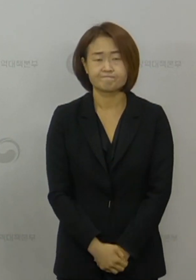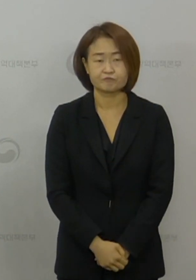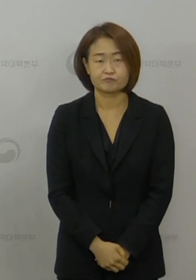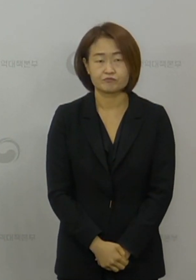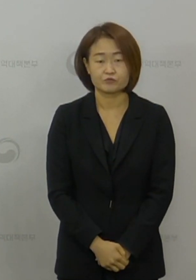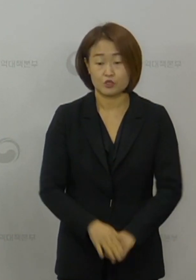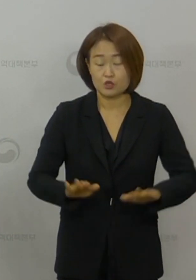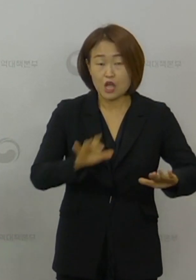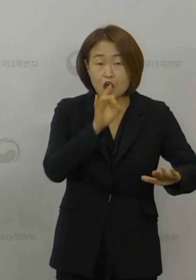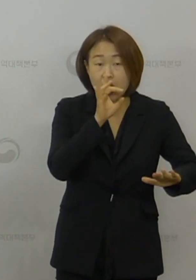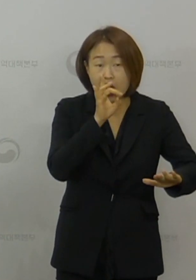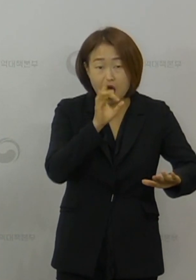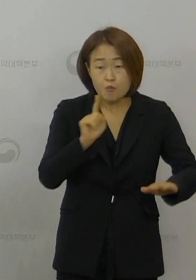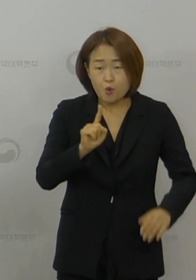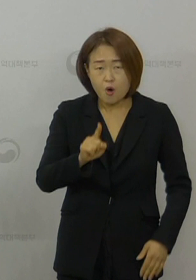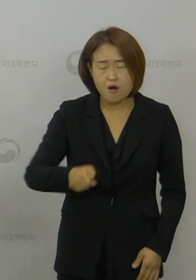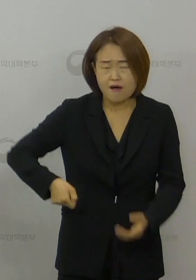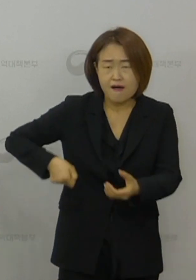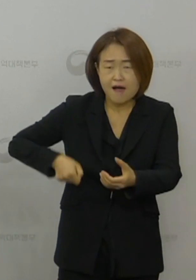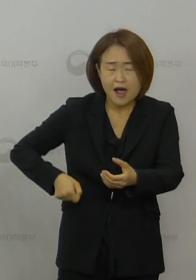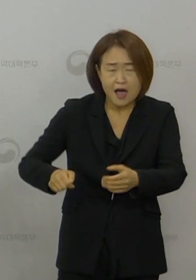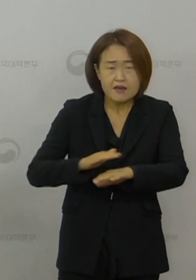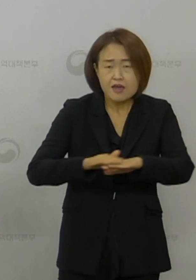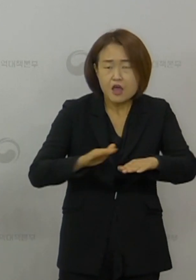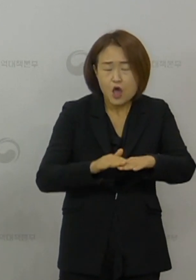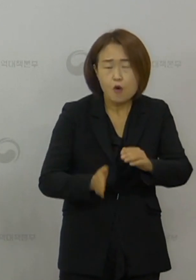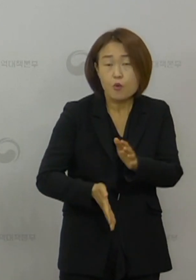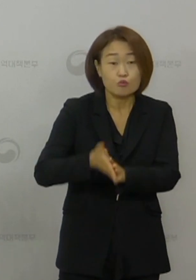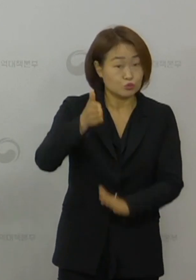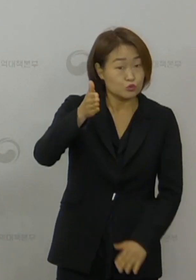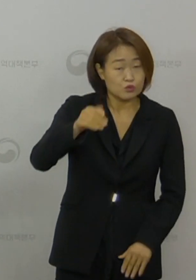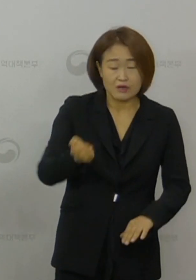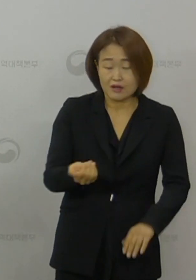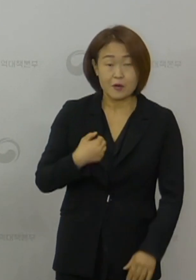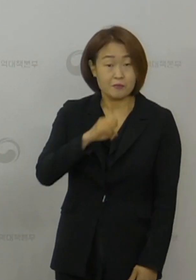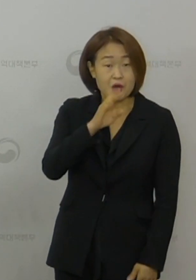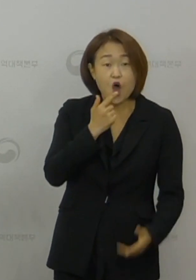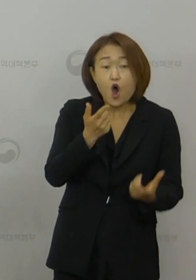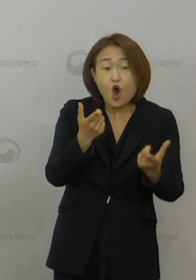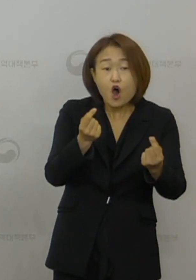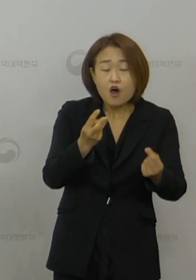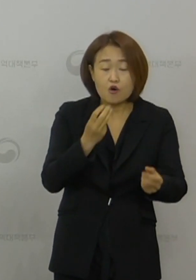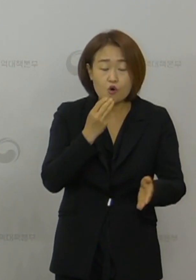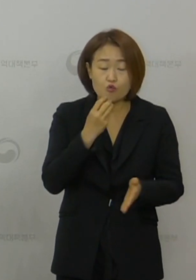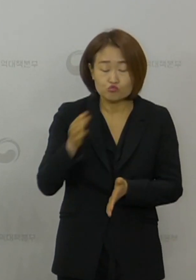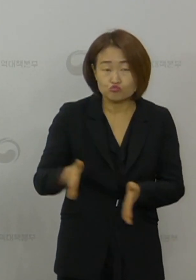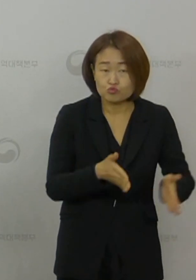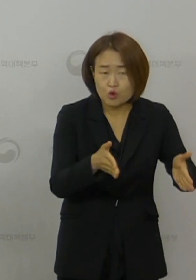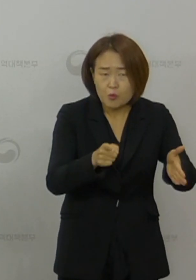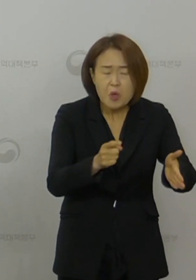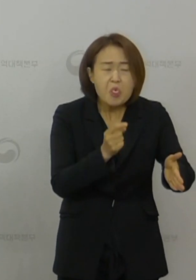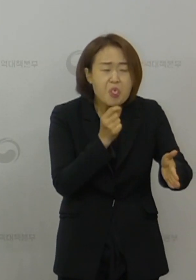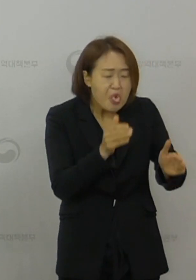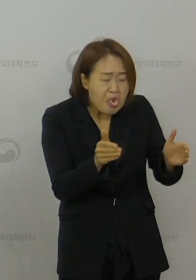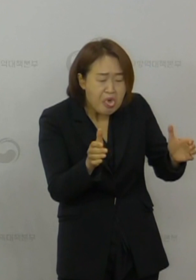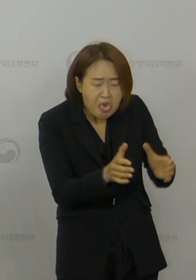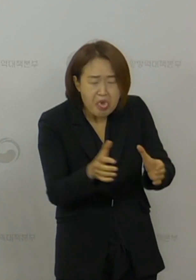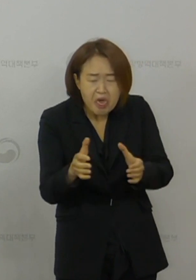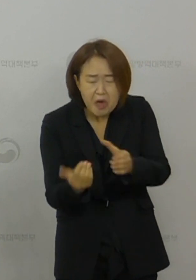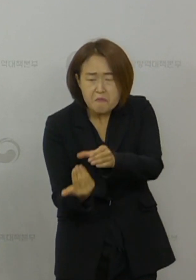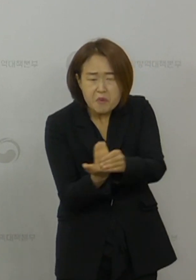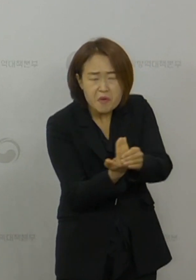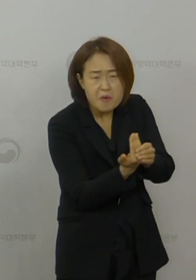저희 중앙방역대책본부에서는 앞서 말씀드린 대로 수도권을 중심으로 소규모 집단 발생